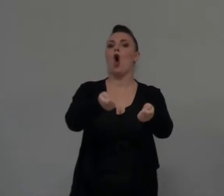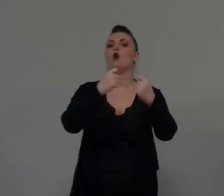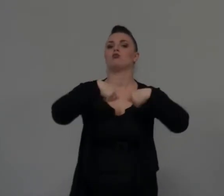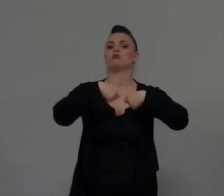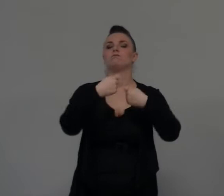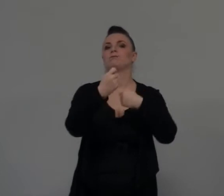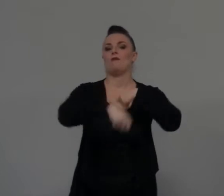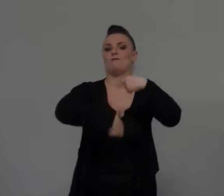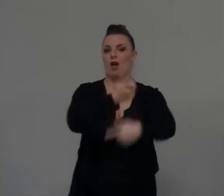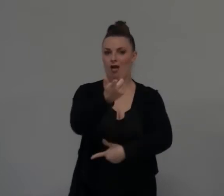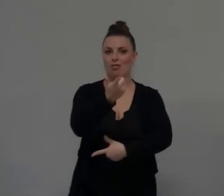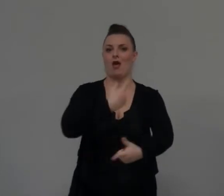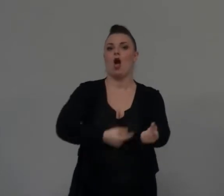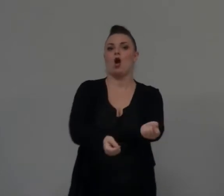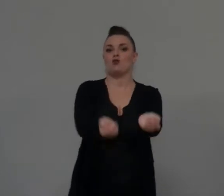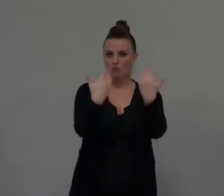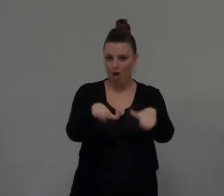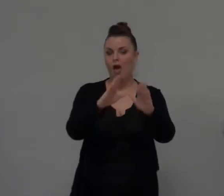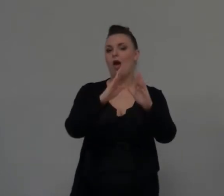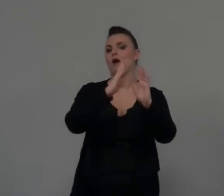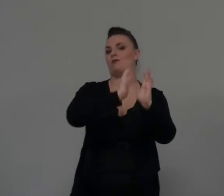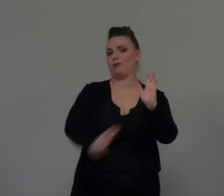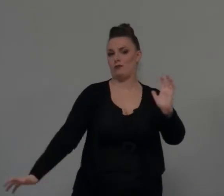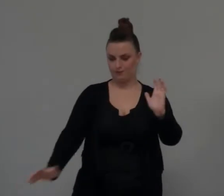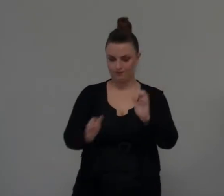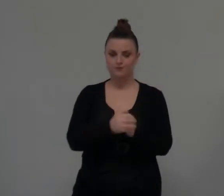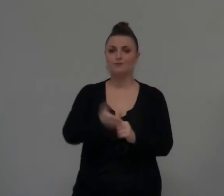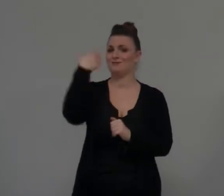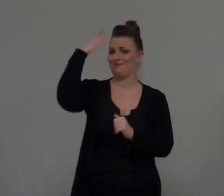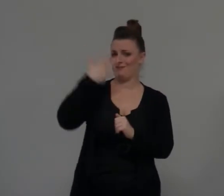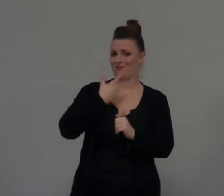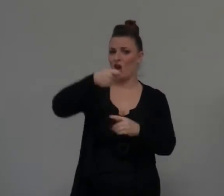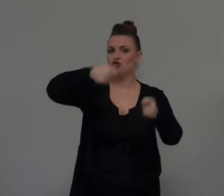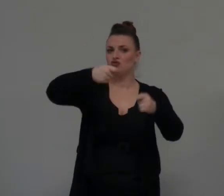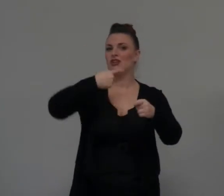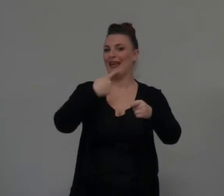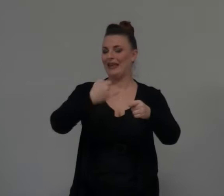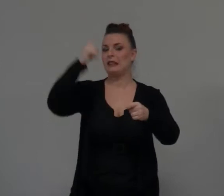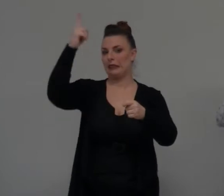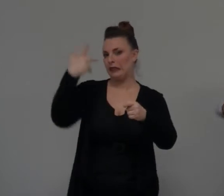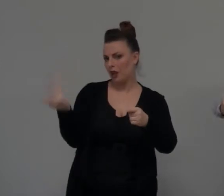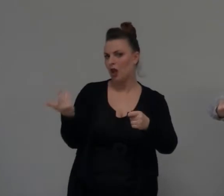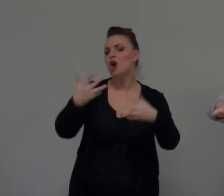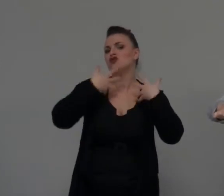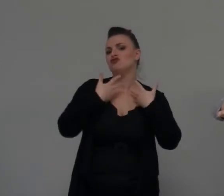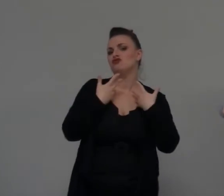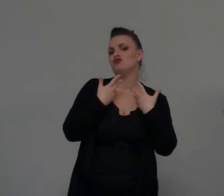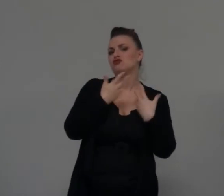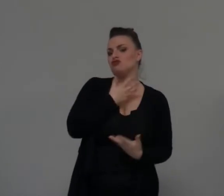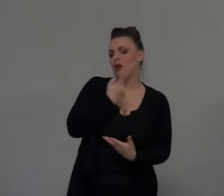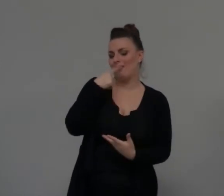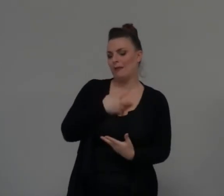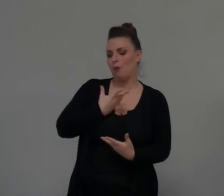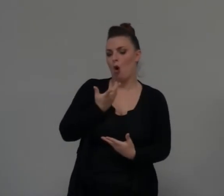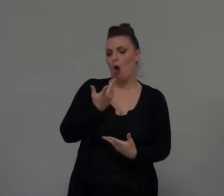davanti a quello che in pratica era un giudice. All'epoca il giudice era Dio e i testimoni erano persone